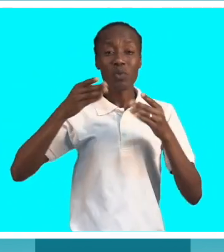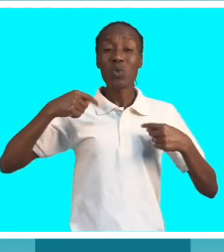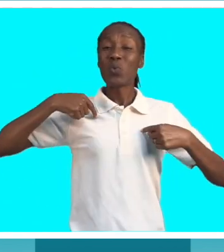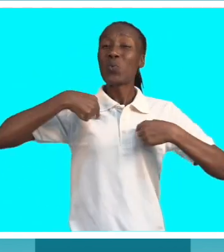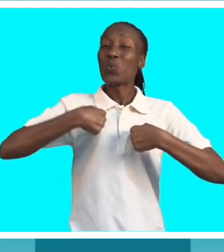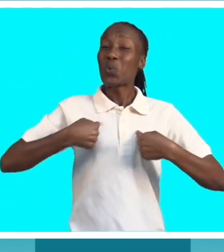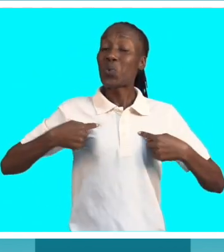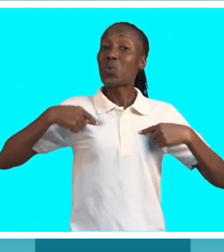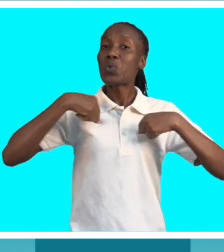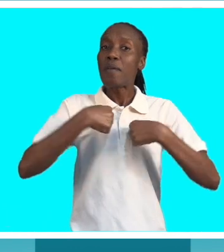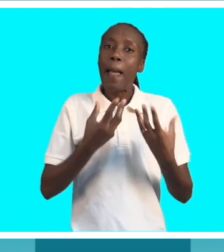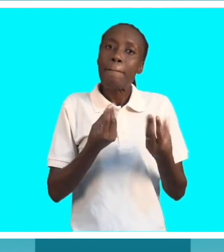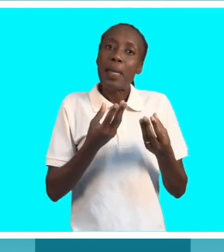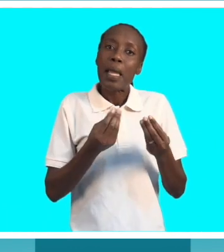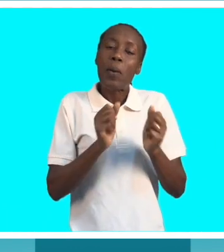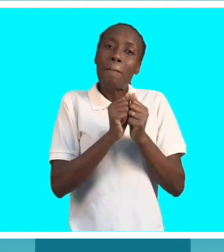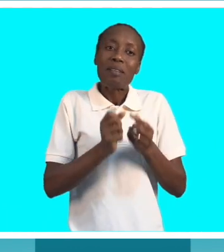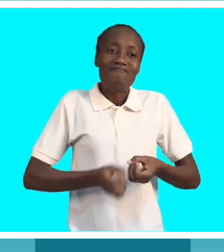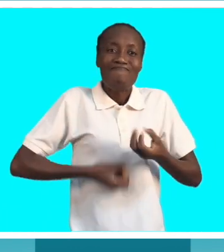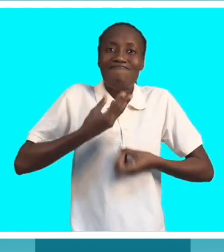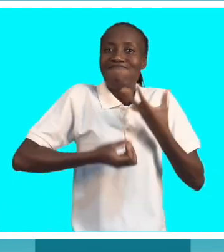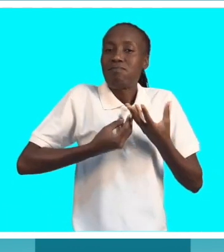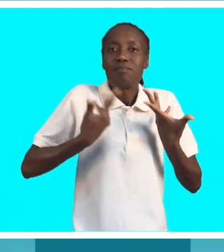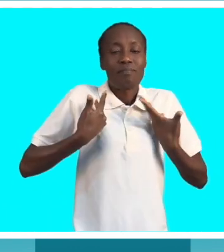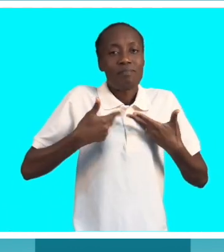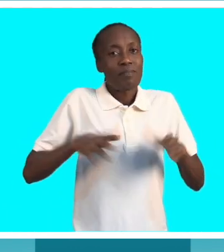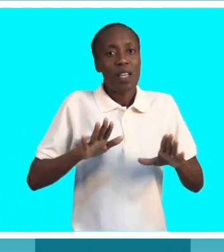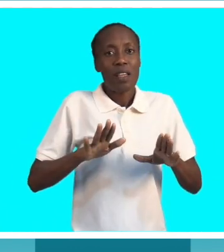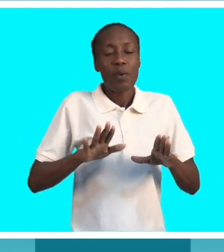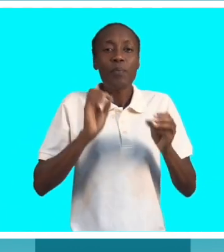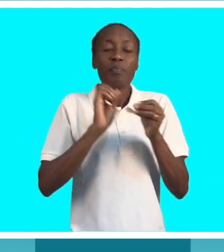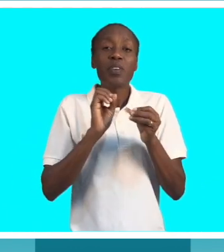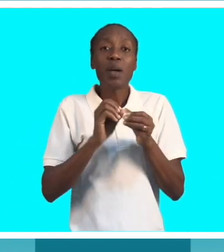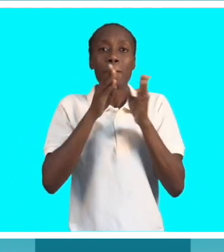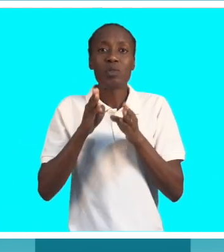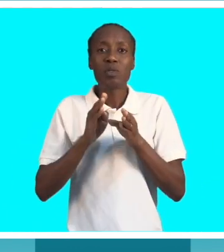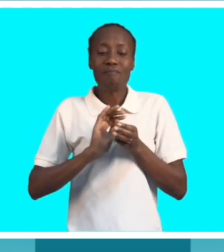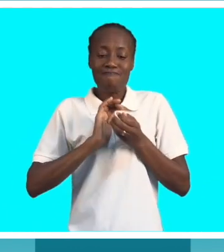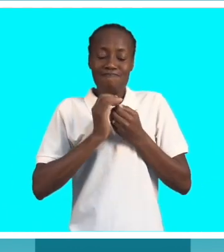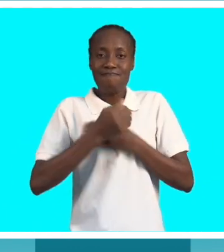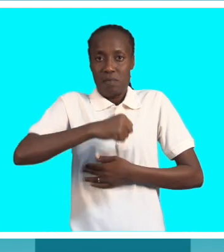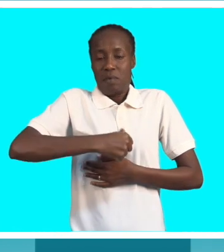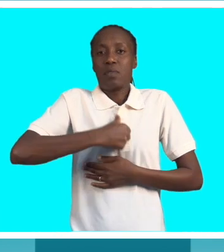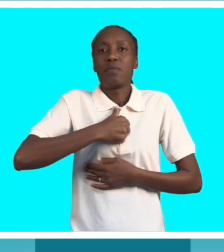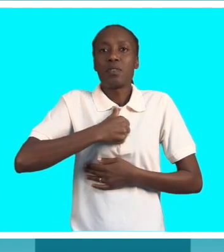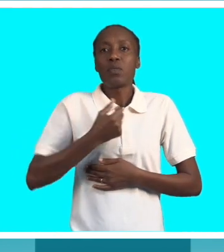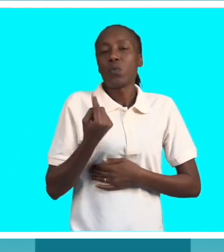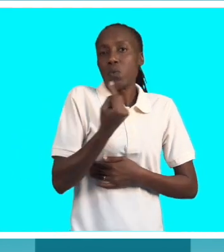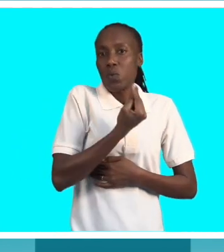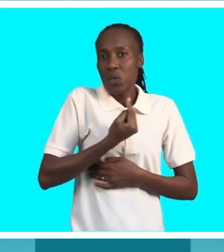pelo medo ou estigma de falar da doença. São pessoas muitas das vezes que acabam retraindo-se, acabam ficando confinadas